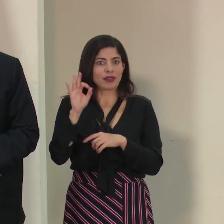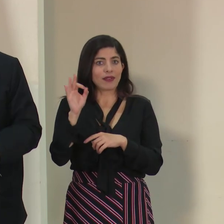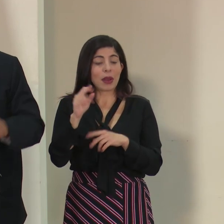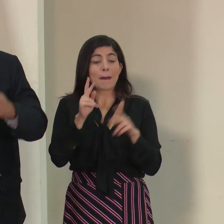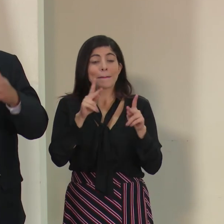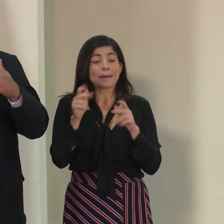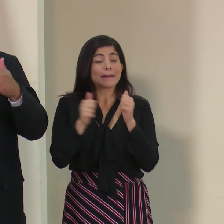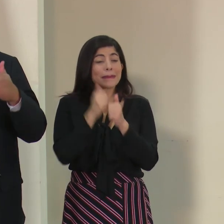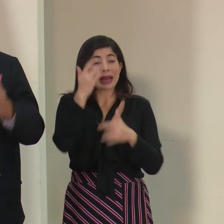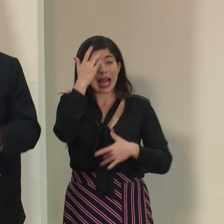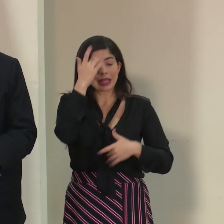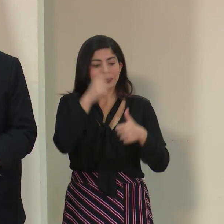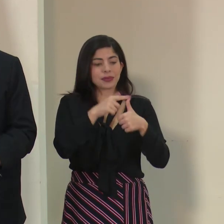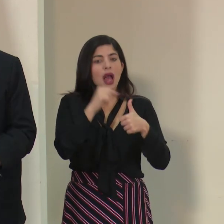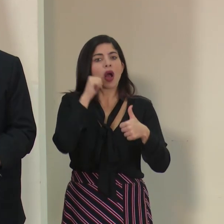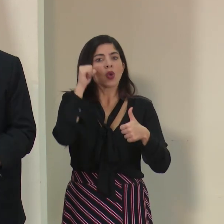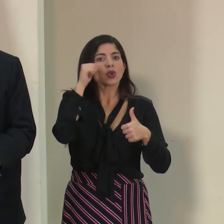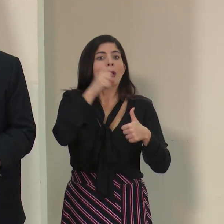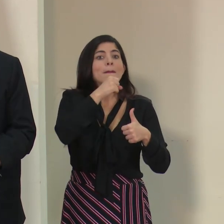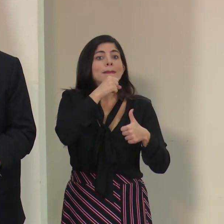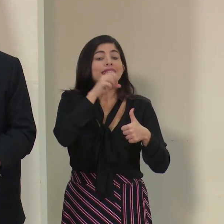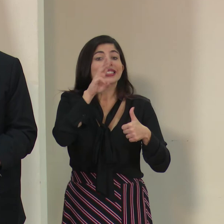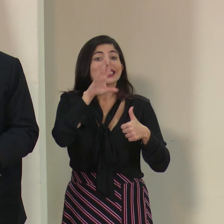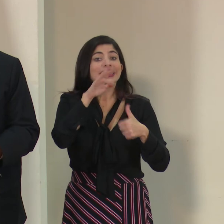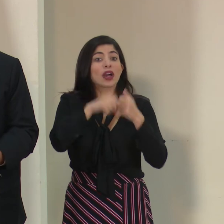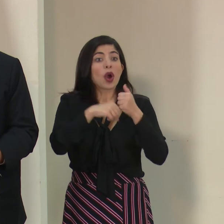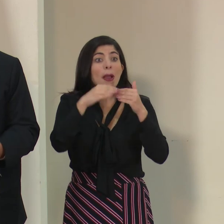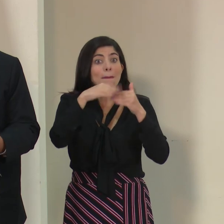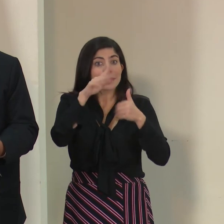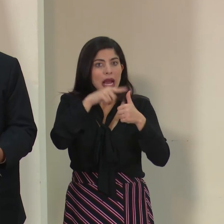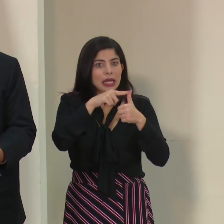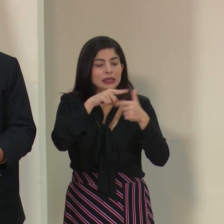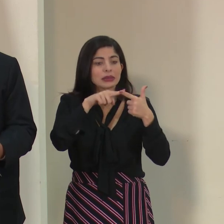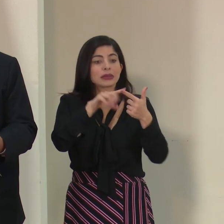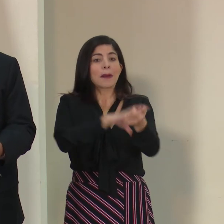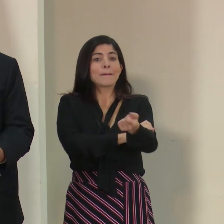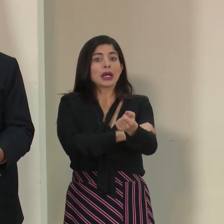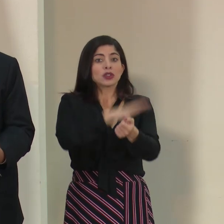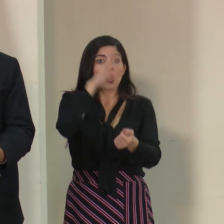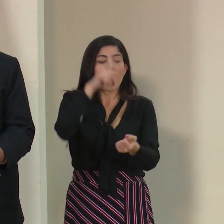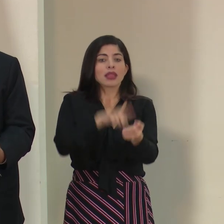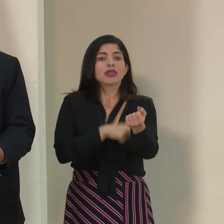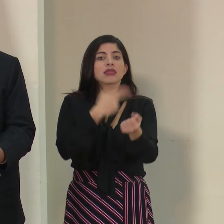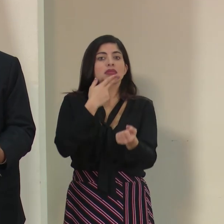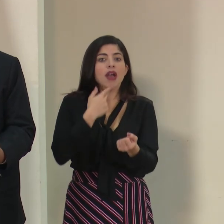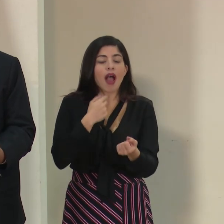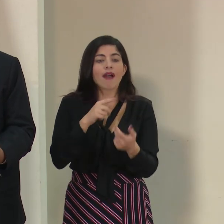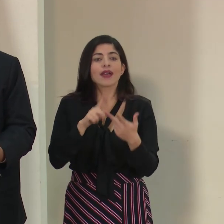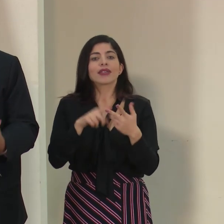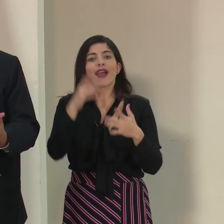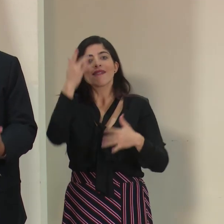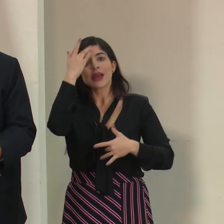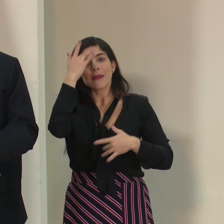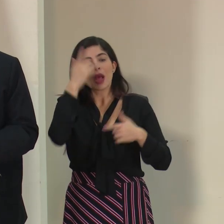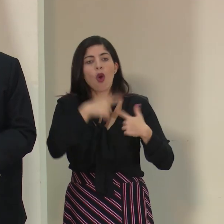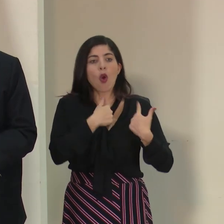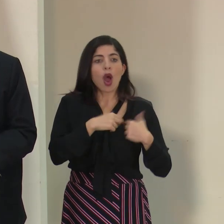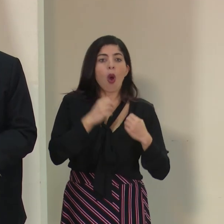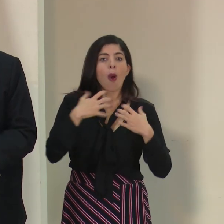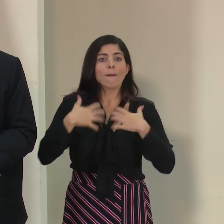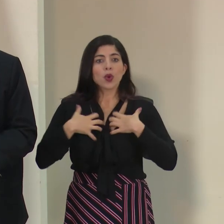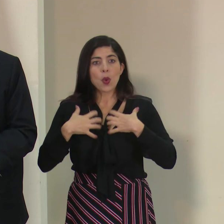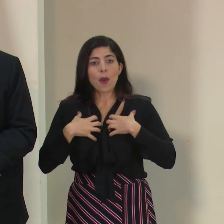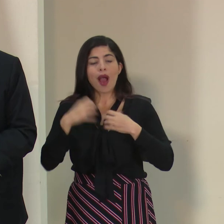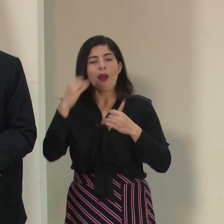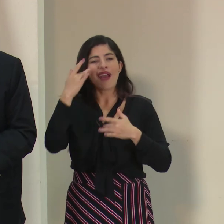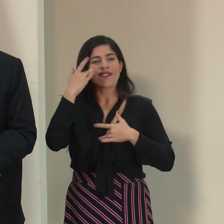más afectadas son personas adultos mayores de 65 años, que hipertensos, diabéticos, que tengan enfermedades cardiopulmonares, que tengan enfermedades